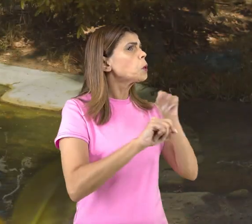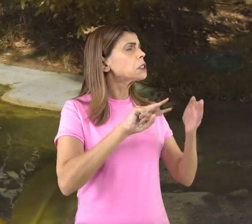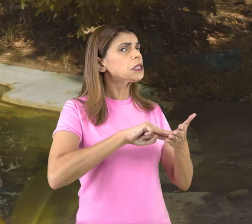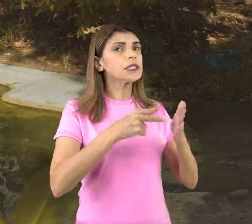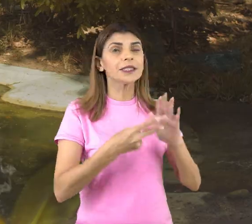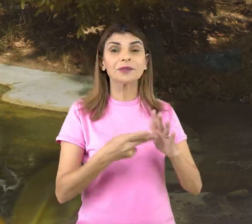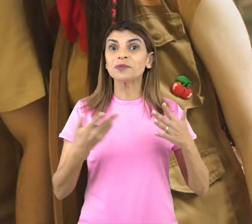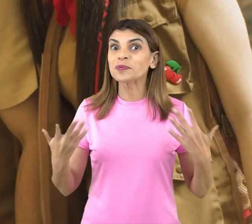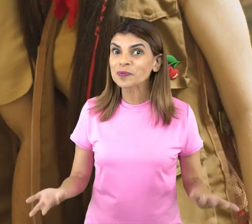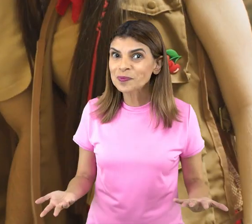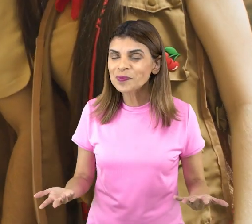emocionar!